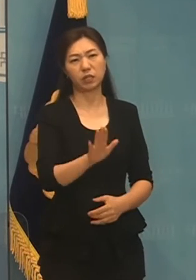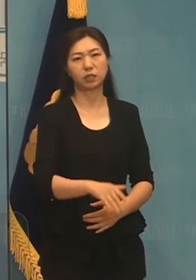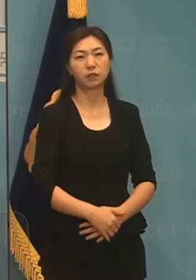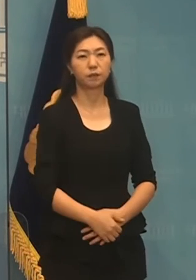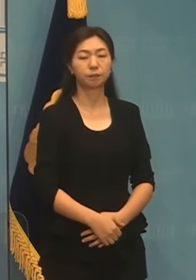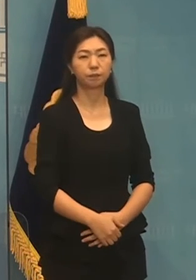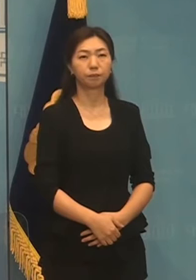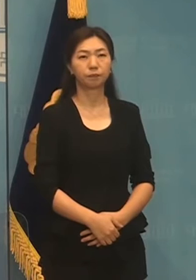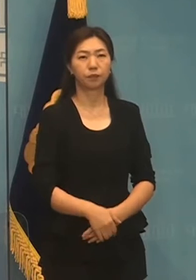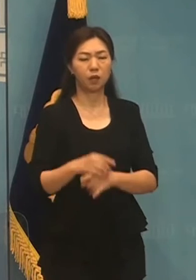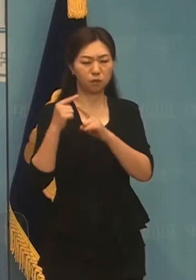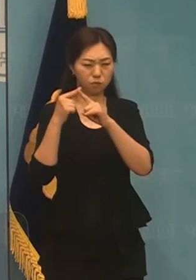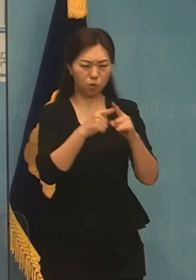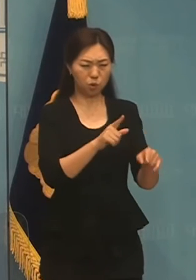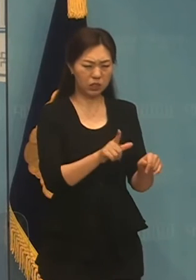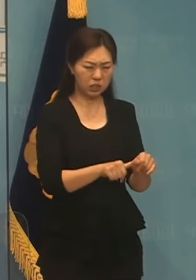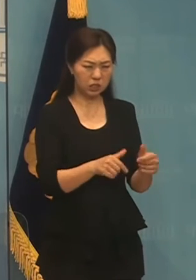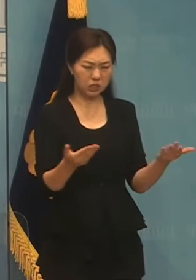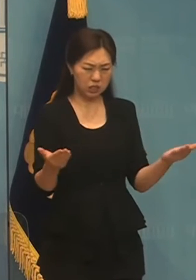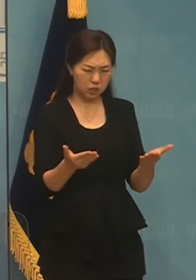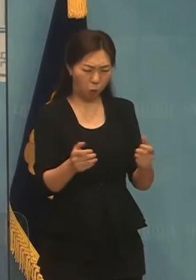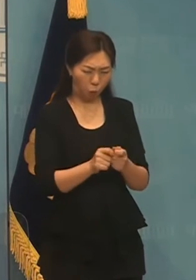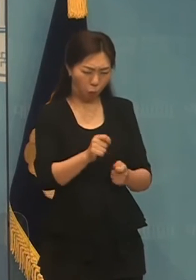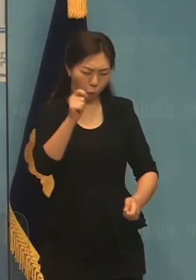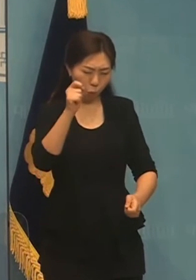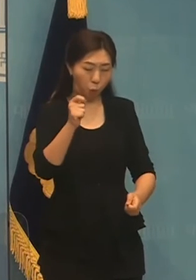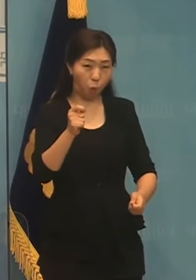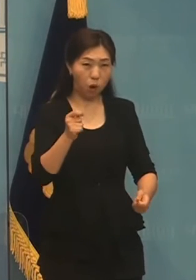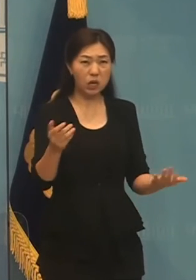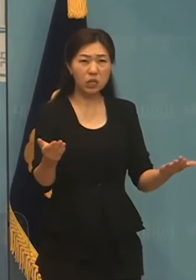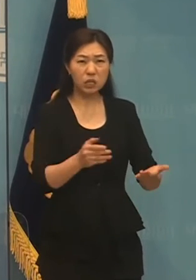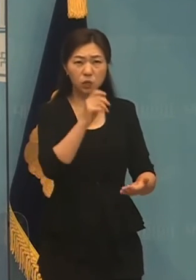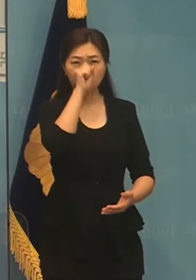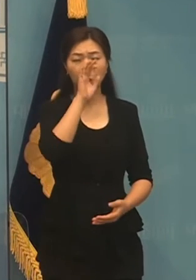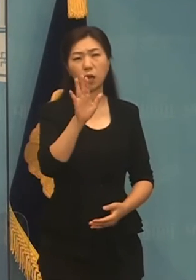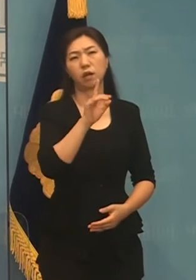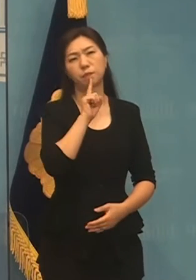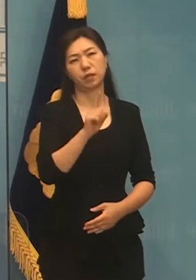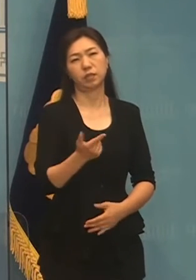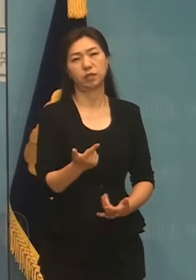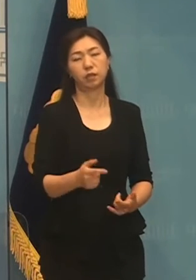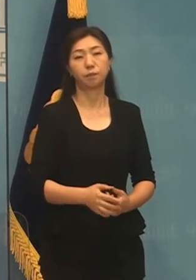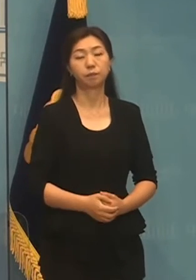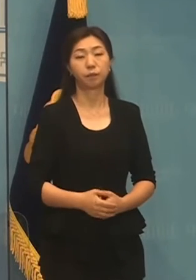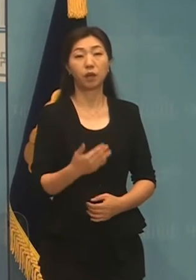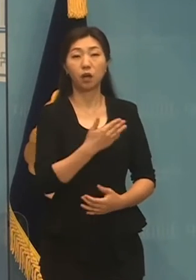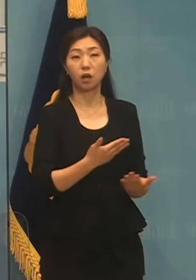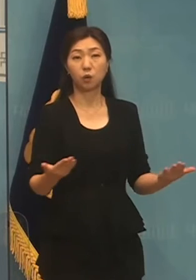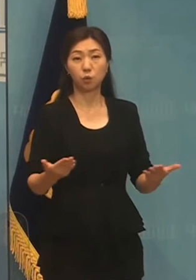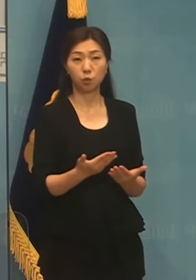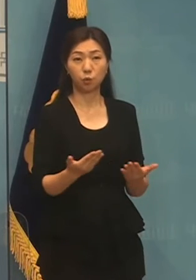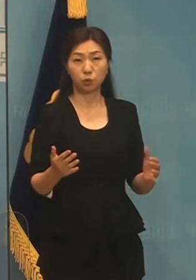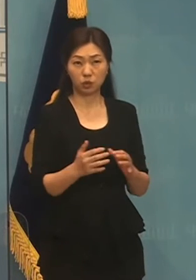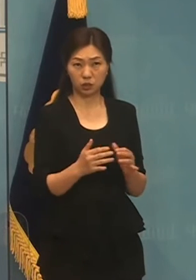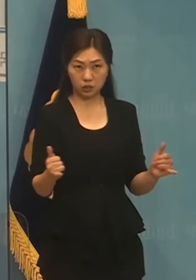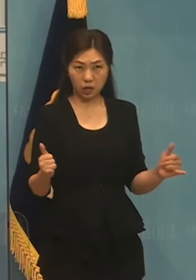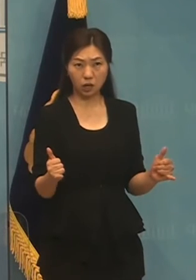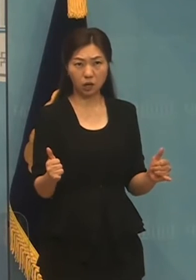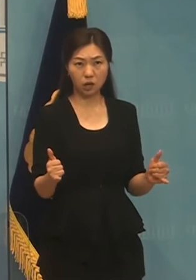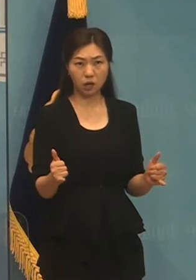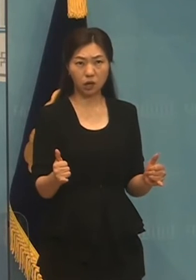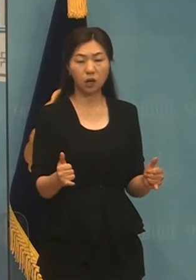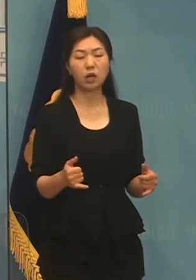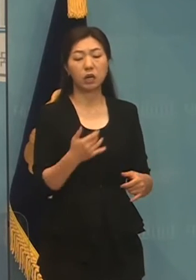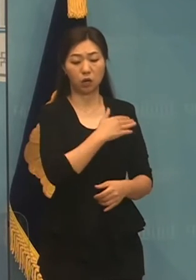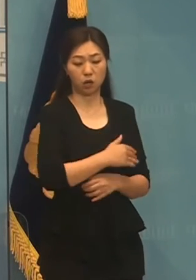무작정 장시간 노동이 좋다는 것은 아닙니다. 노동자 건강을 위해 법적으로 보장된 업무와